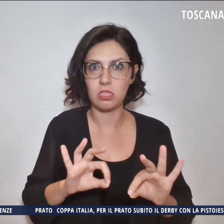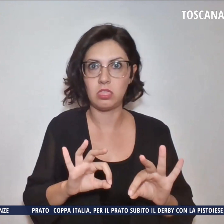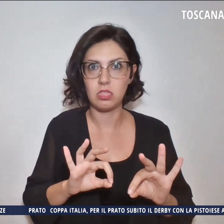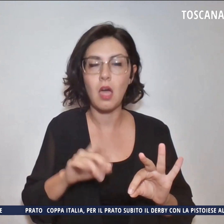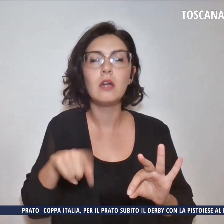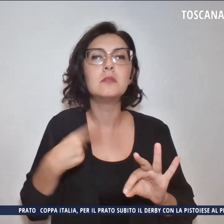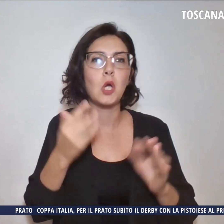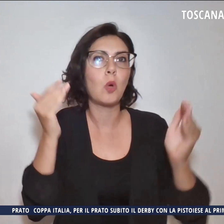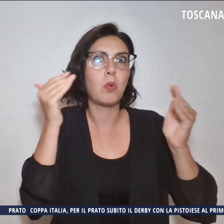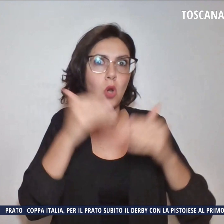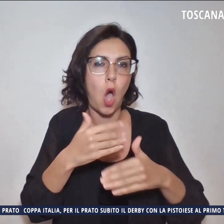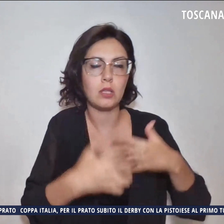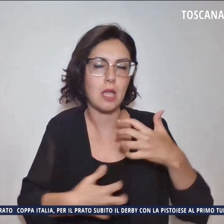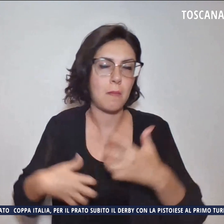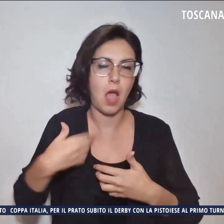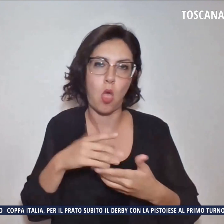il malore fatale.